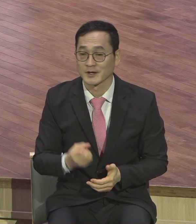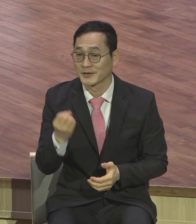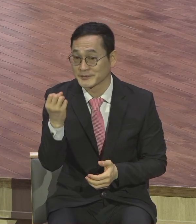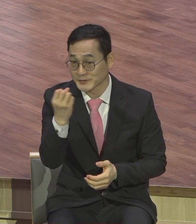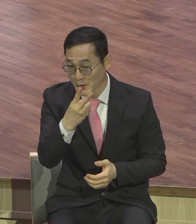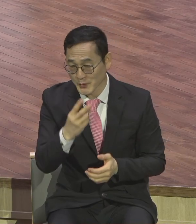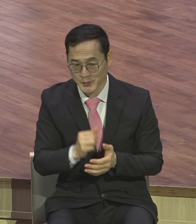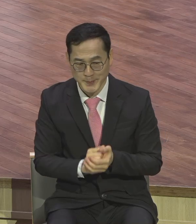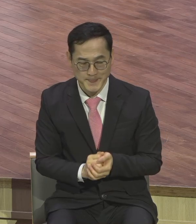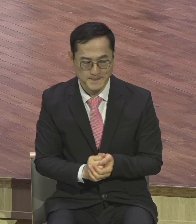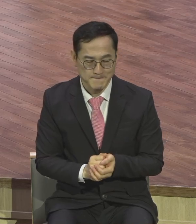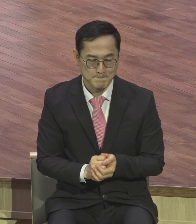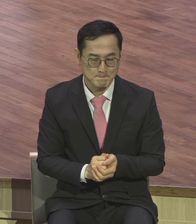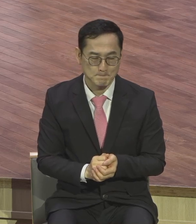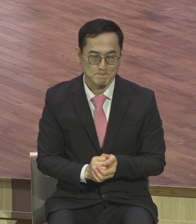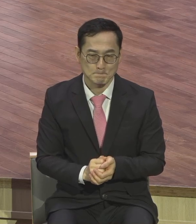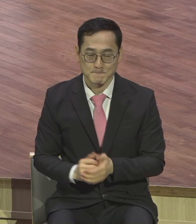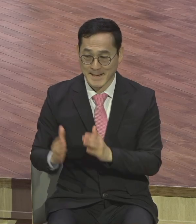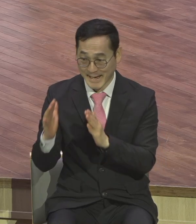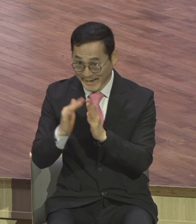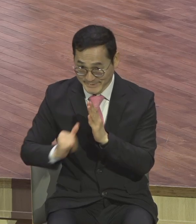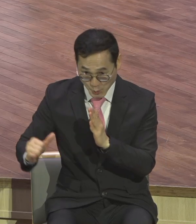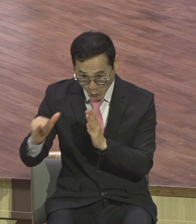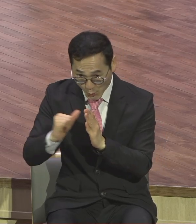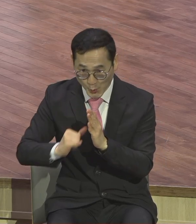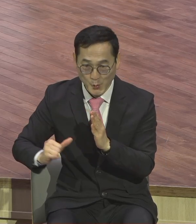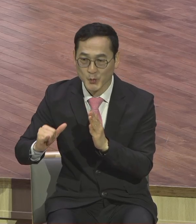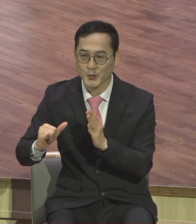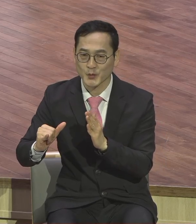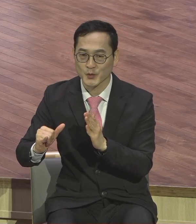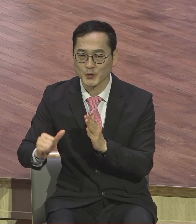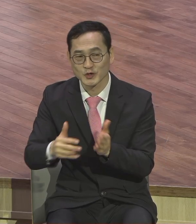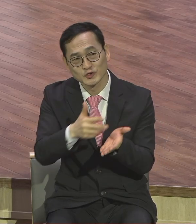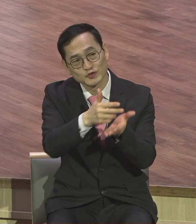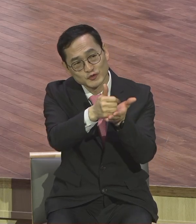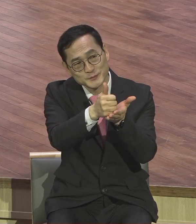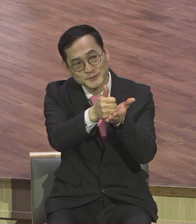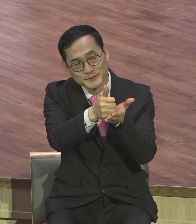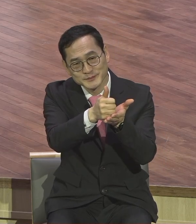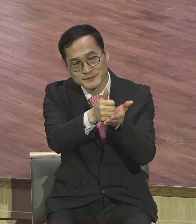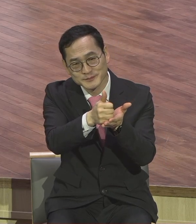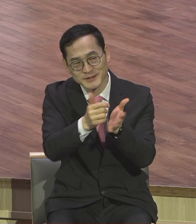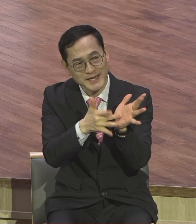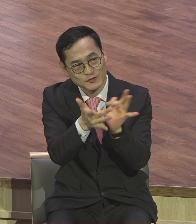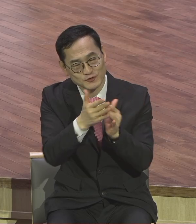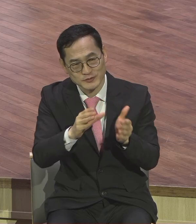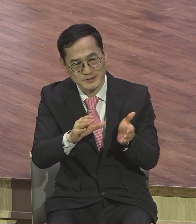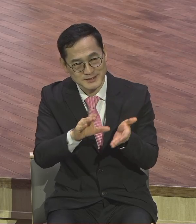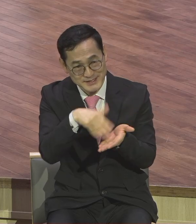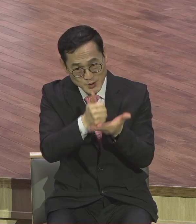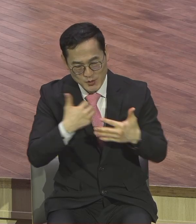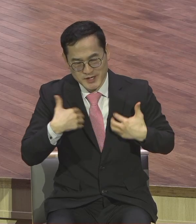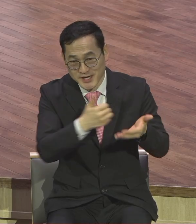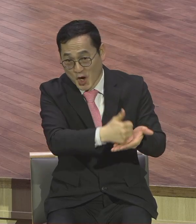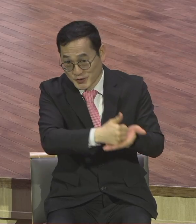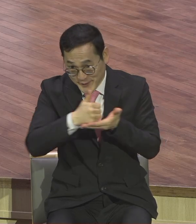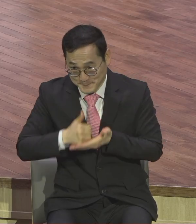제목처럼 온 가족이 온 가족 그래서 어떻게 해요 죽게 쓰임받는 가정 주님께 쓰임받는 얼마나 좋아요